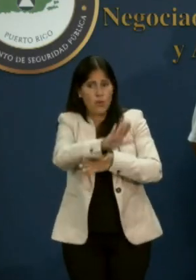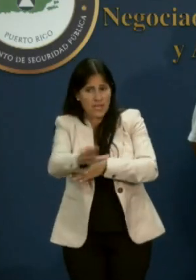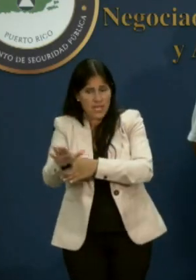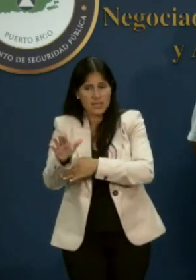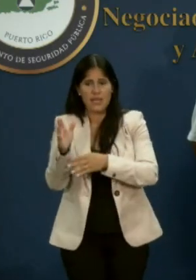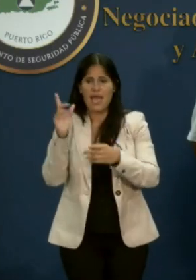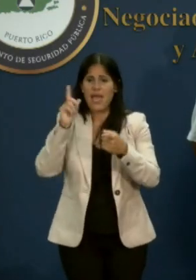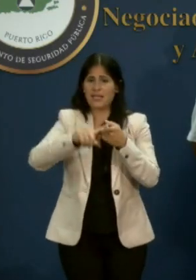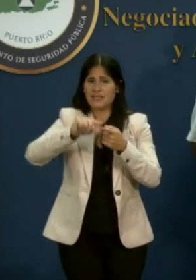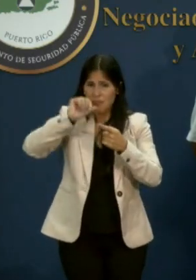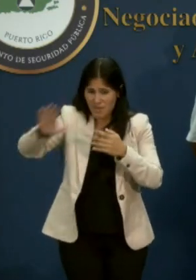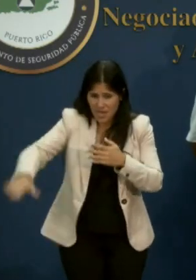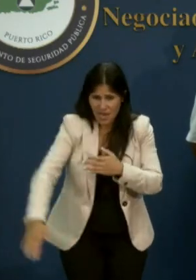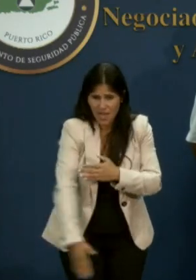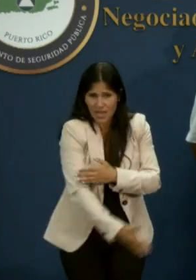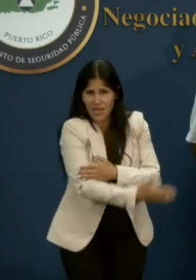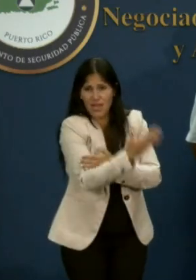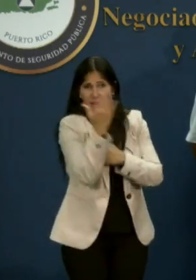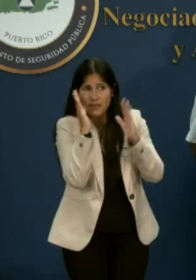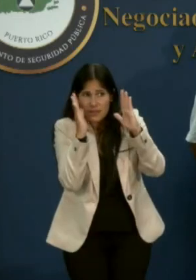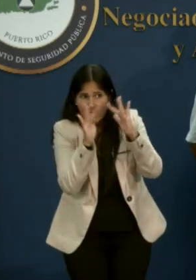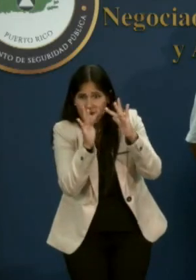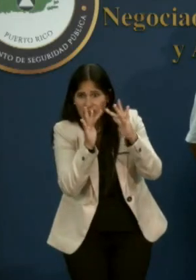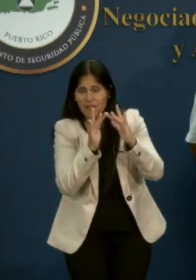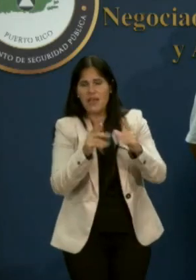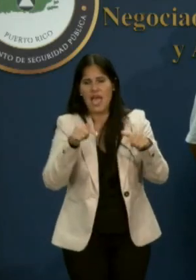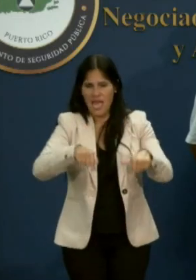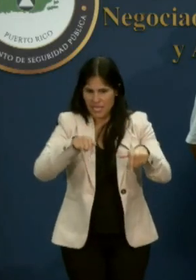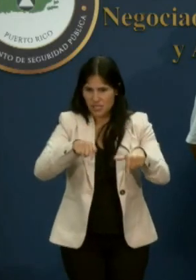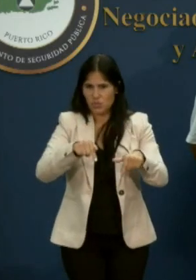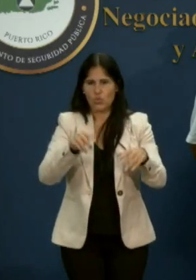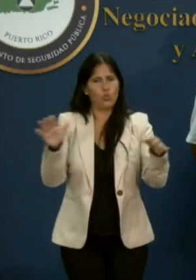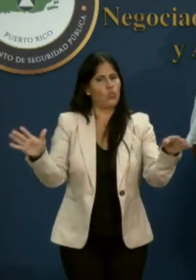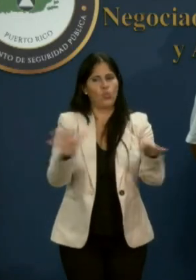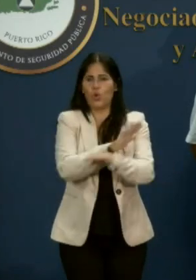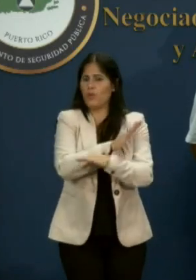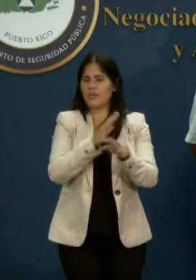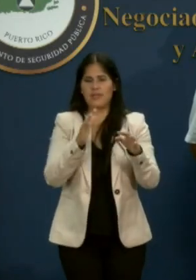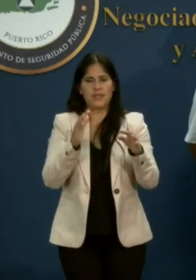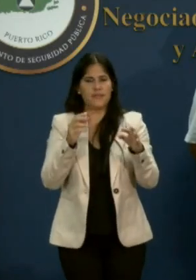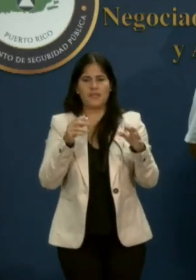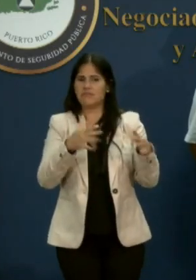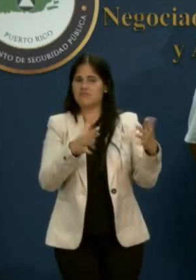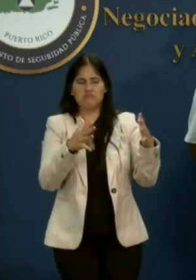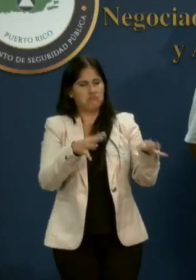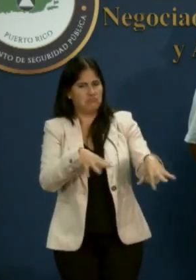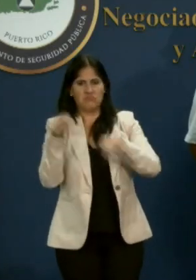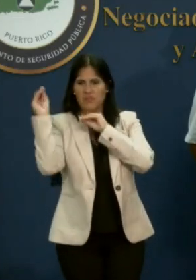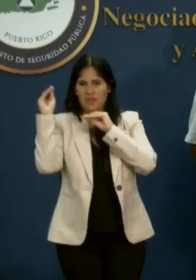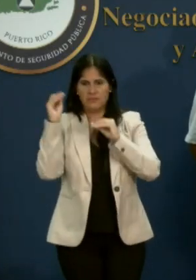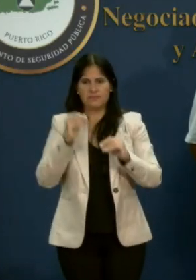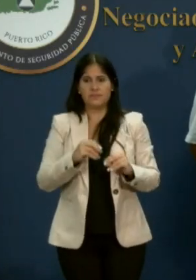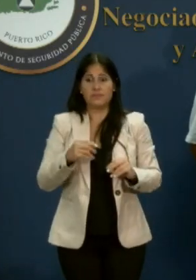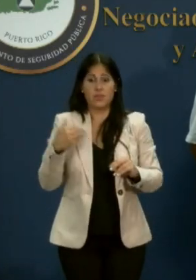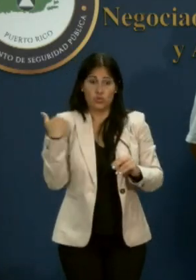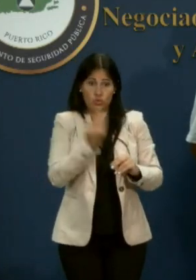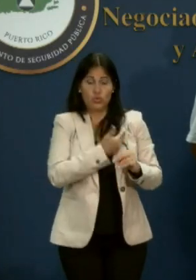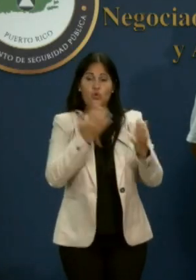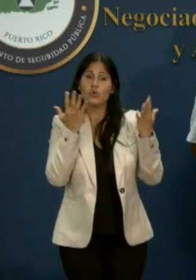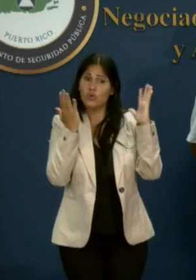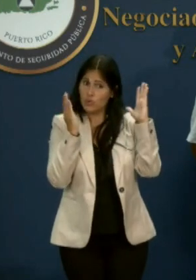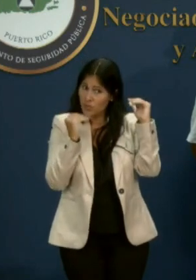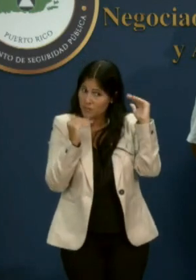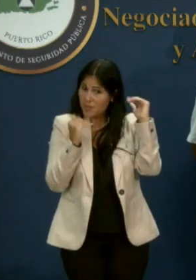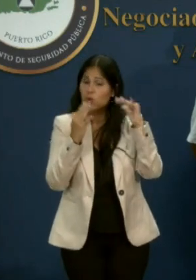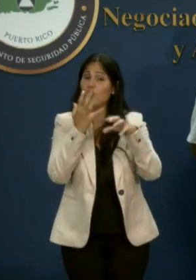ser hasta mañana que este evento se complete el paso de este sistema. Así que esperamos y confiamos que las personas,